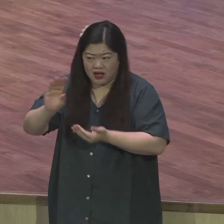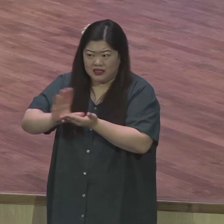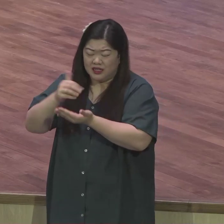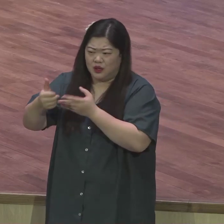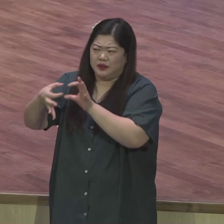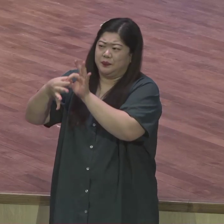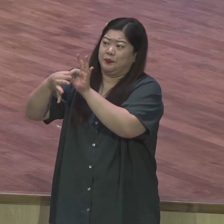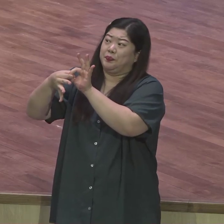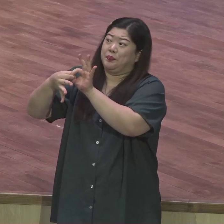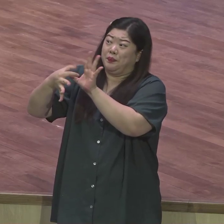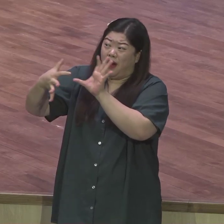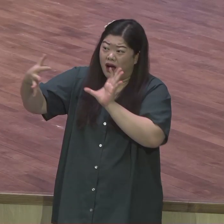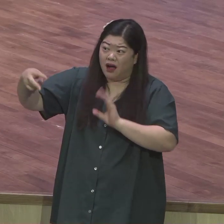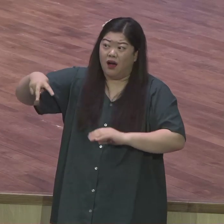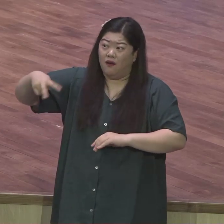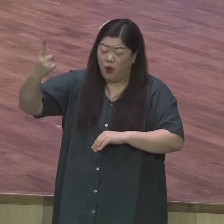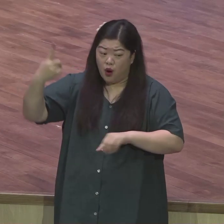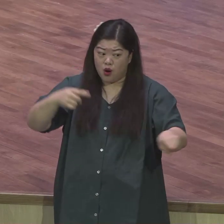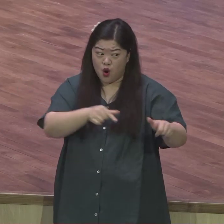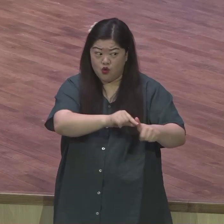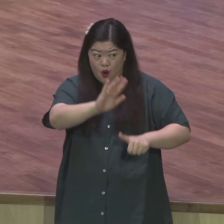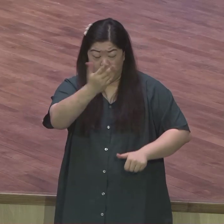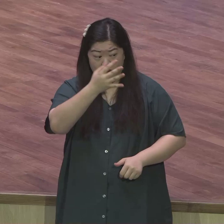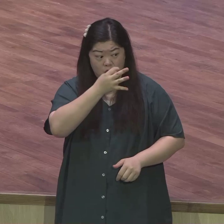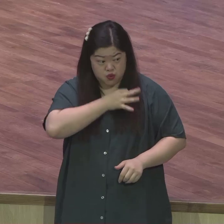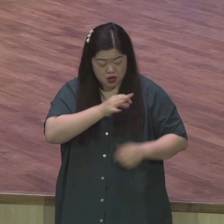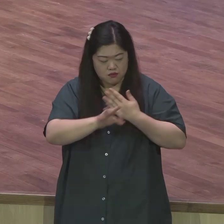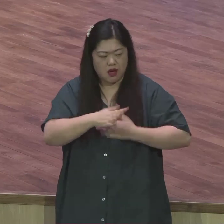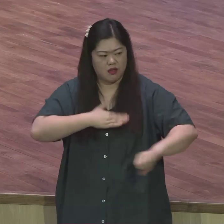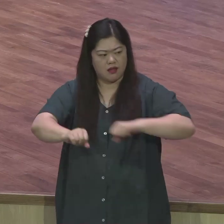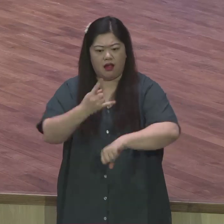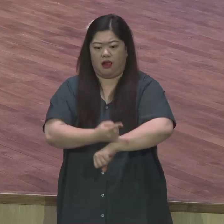끊어진다 할지라도 그것을 나는 원한다 보통 말이 아니에요